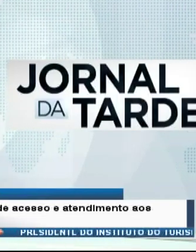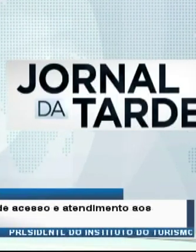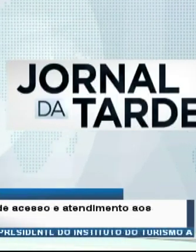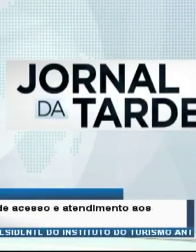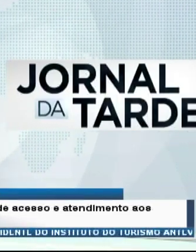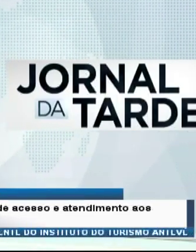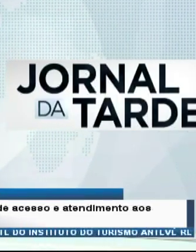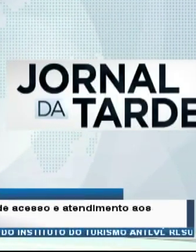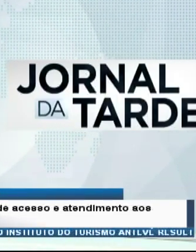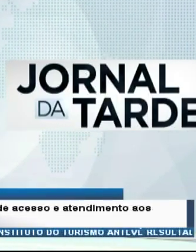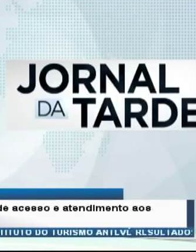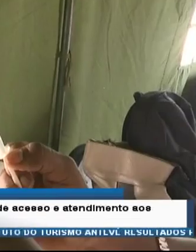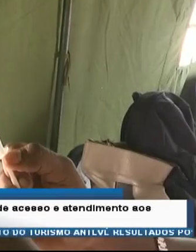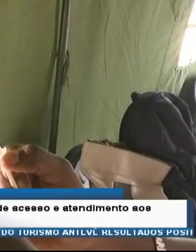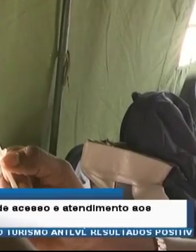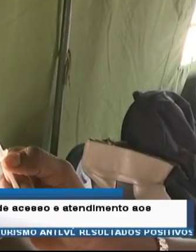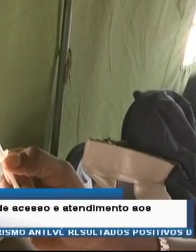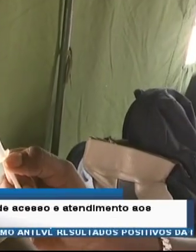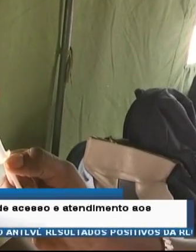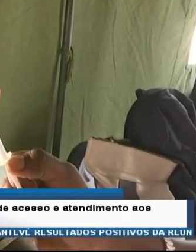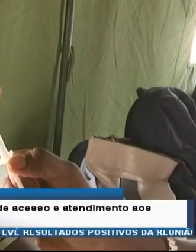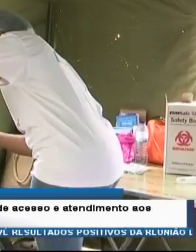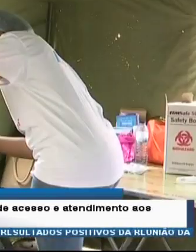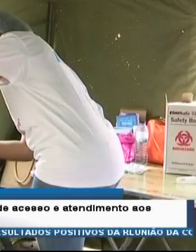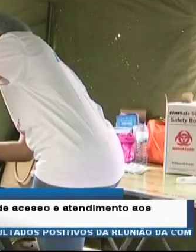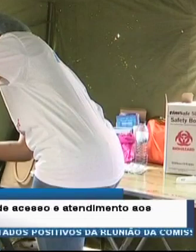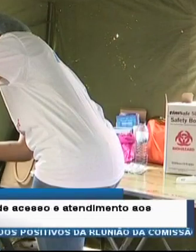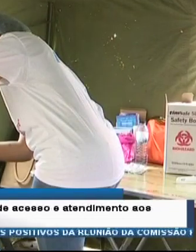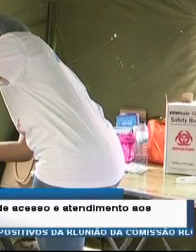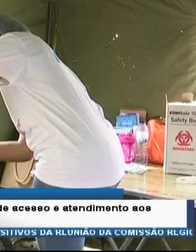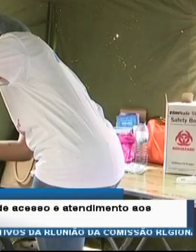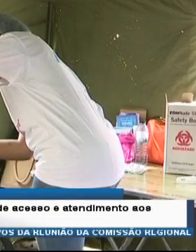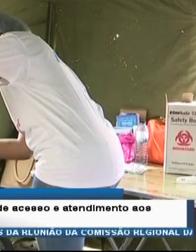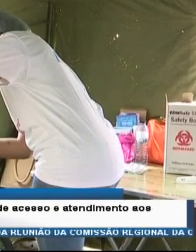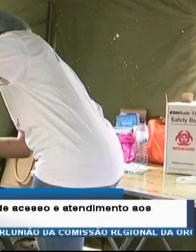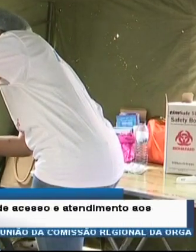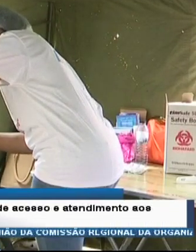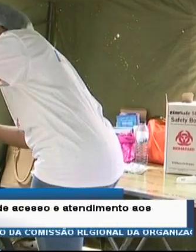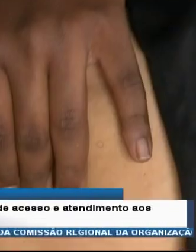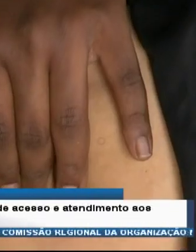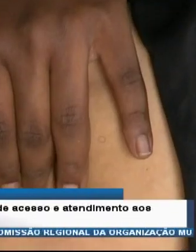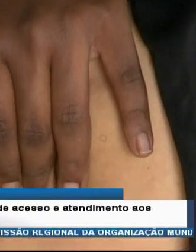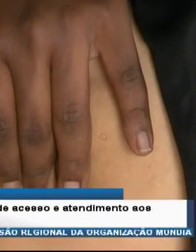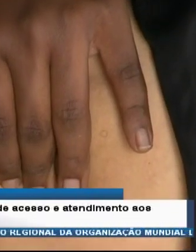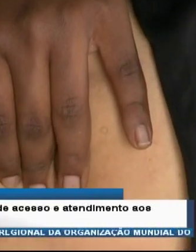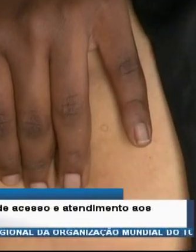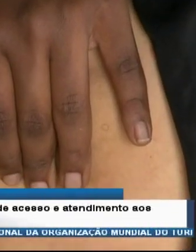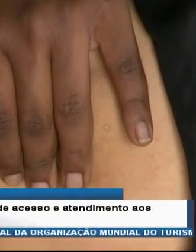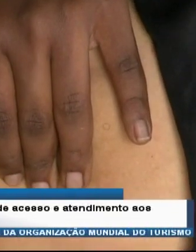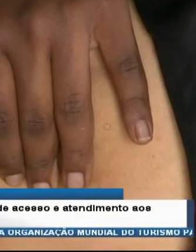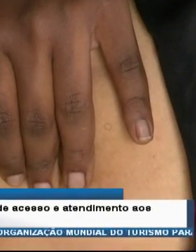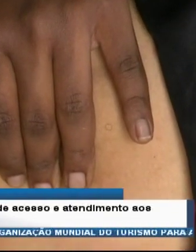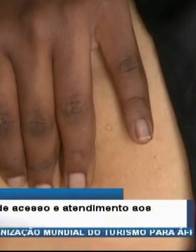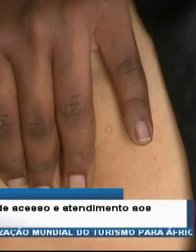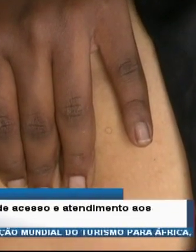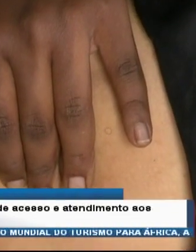com o público. Informações científicas sobre a Covid-19 mudam todos os dias. O que se sabe por agora é que, para além das medidas